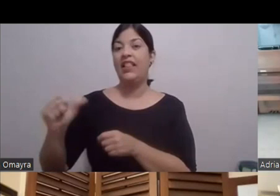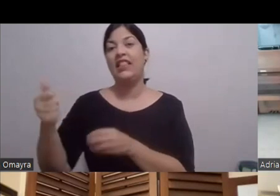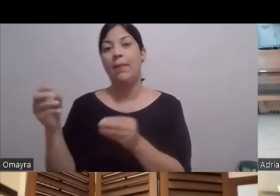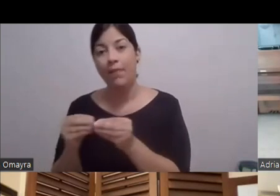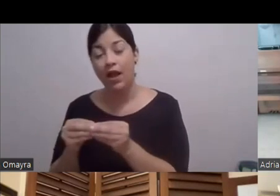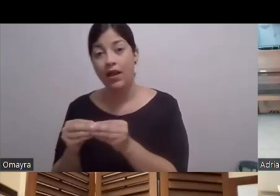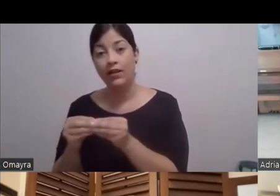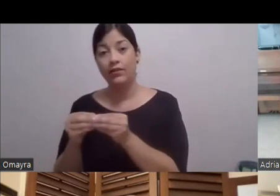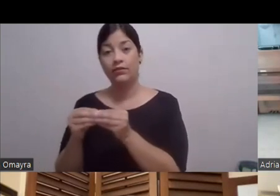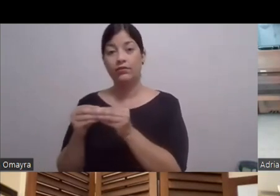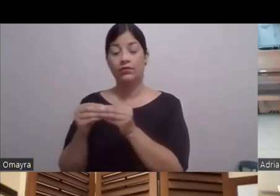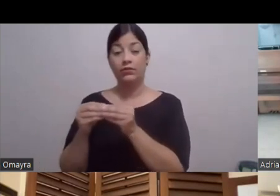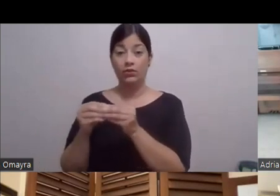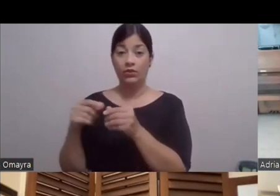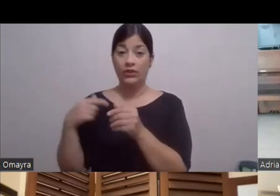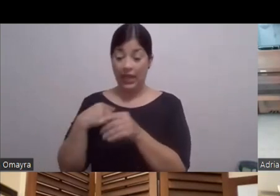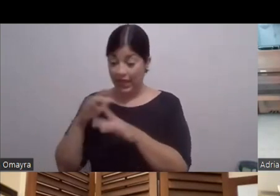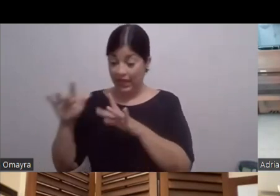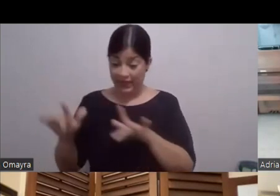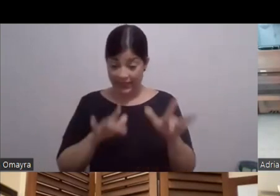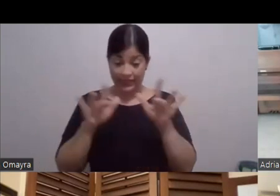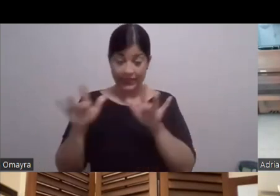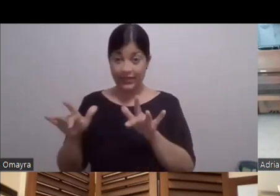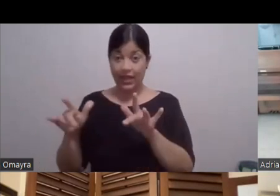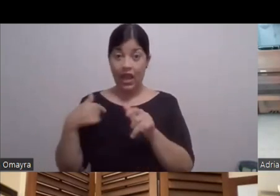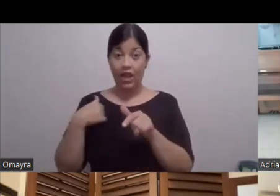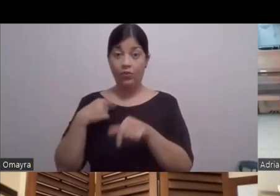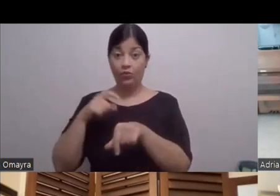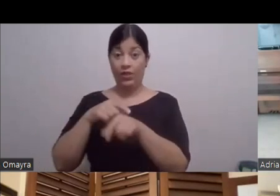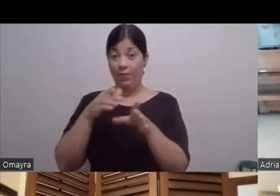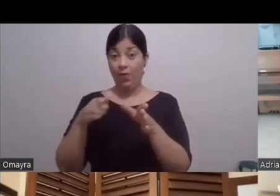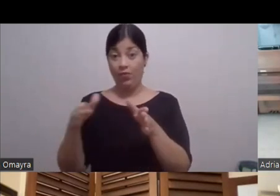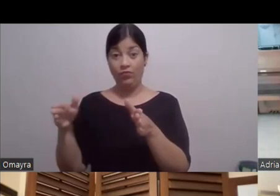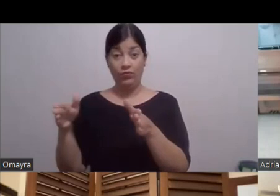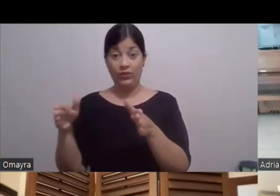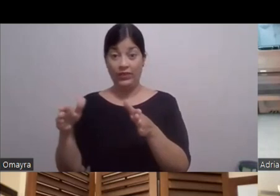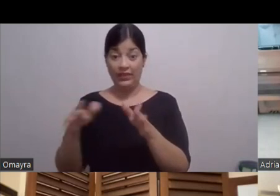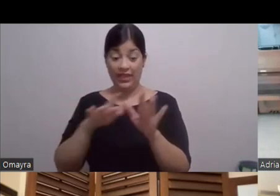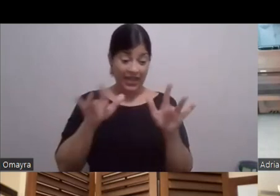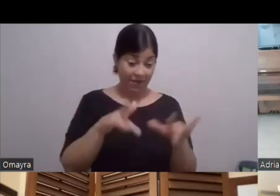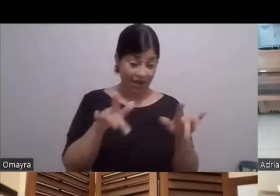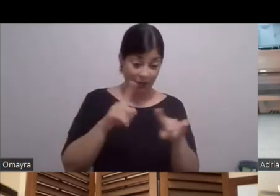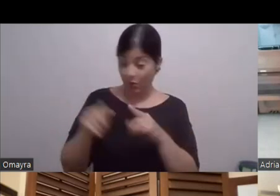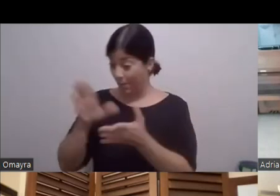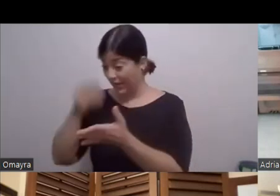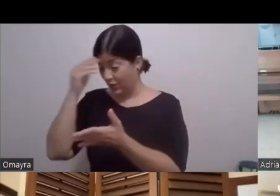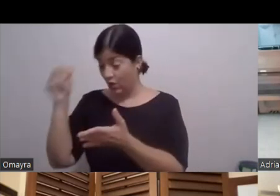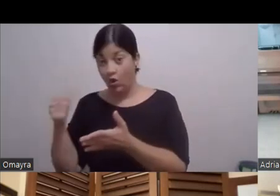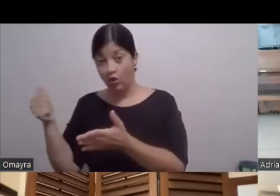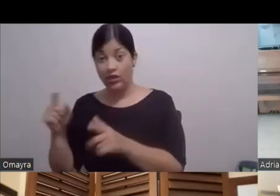Cuando estás grabando Al mismo tiempo Estás grabando Tú estás Sabes Aprendiendo Cuando llegas a tu casa Aprenderte las líneas En